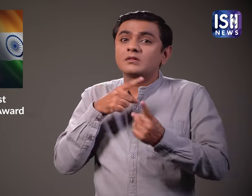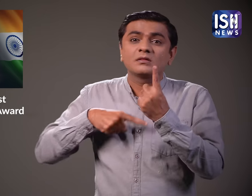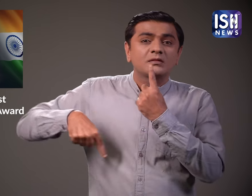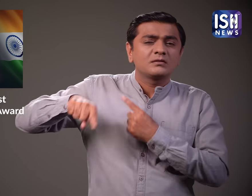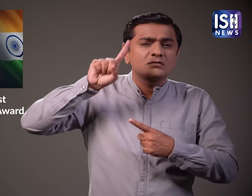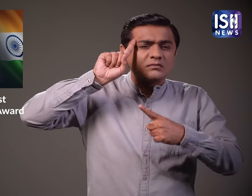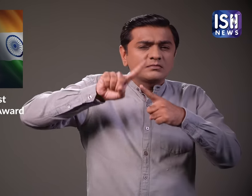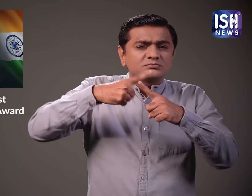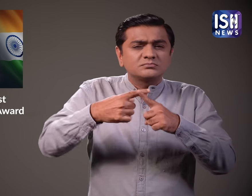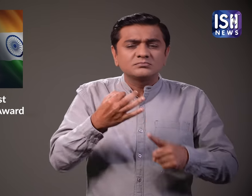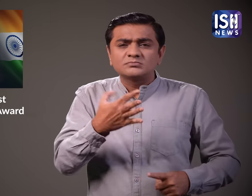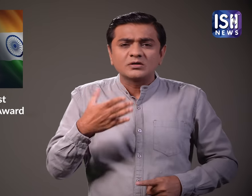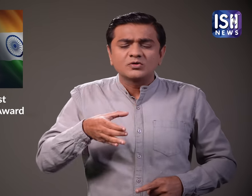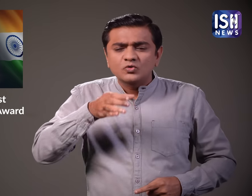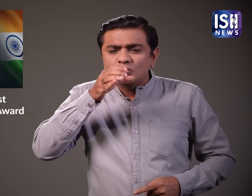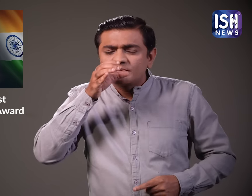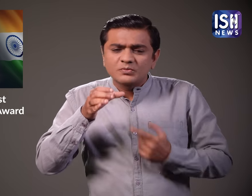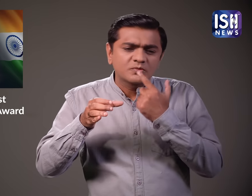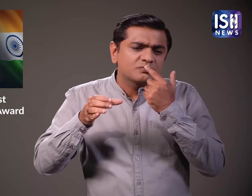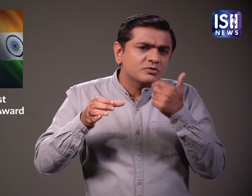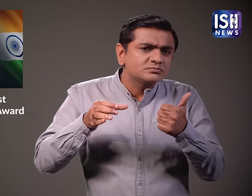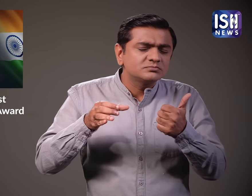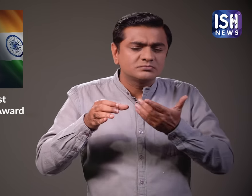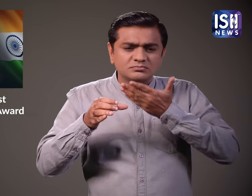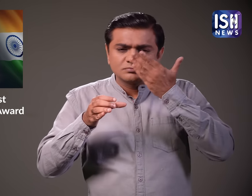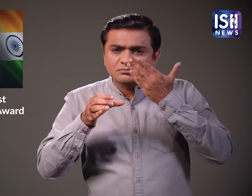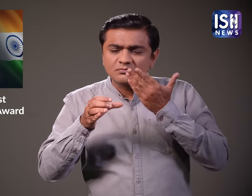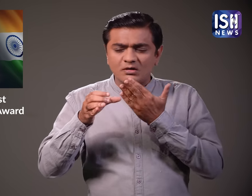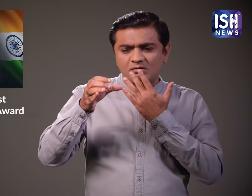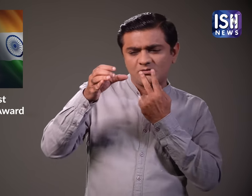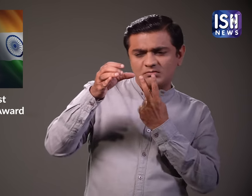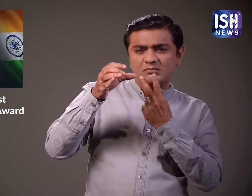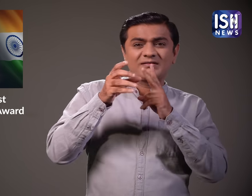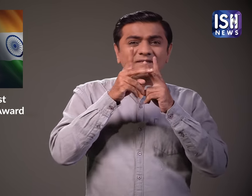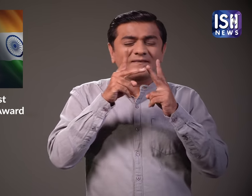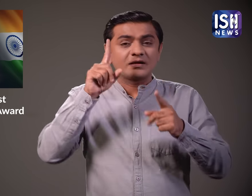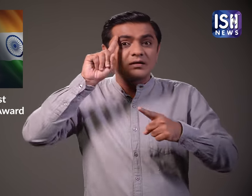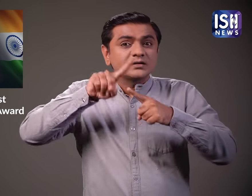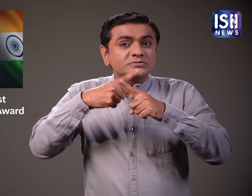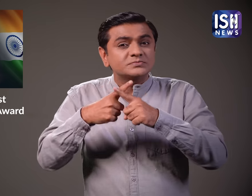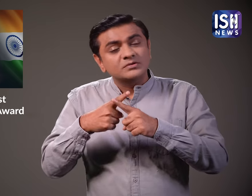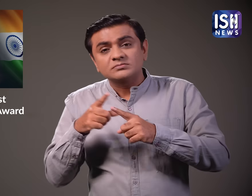पेय उद्योग में लगबग सौ सबसे प्रभावशाली स्वाद निर्माताओं ने